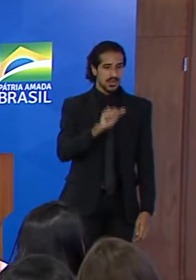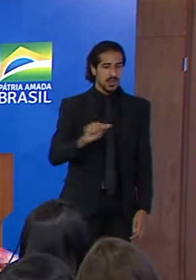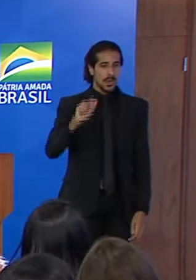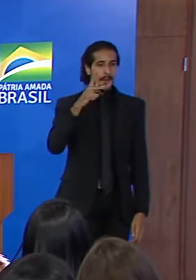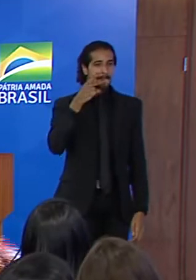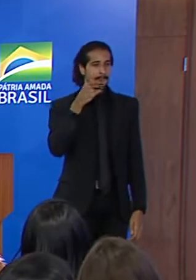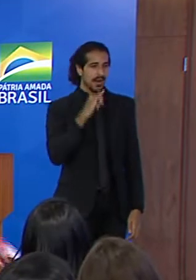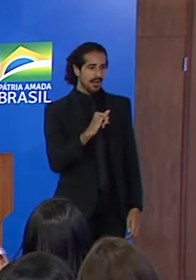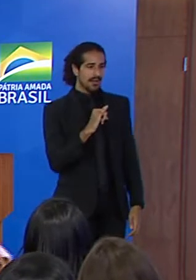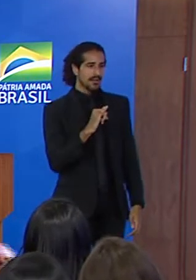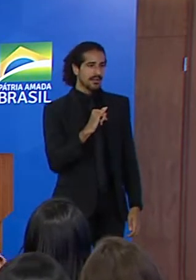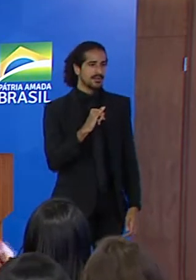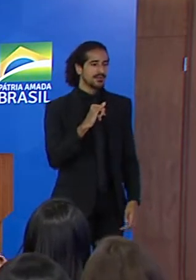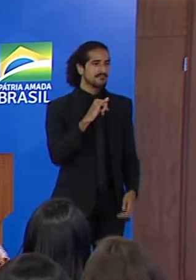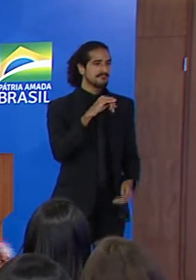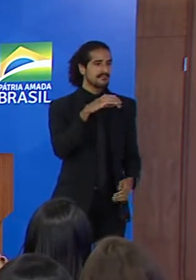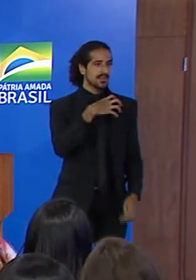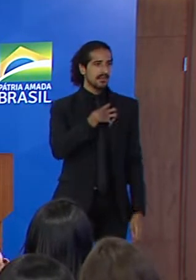Anjos da Bahia